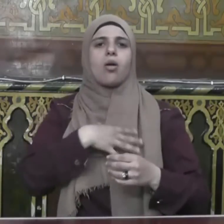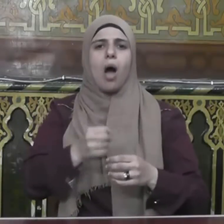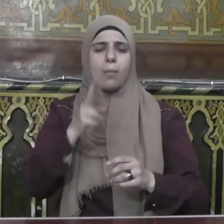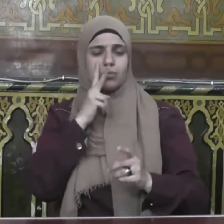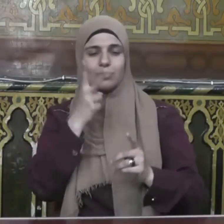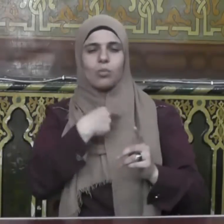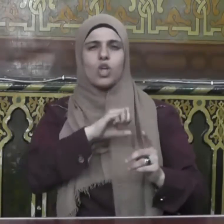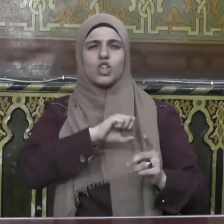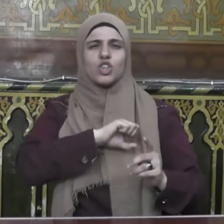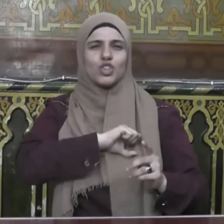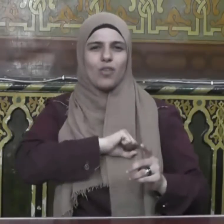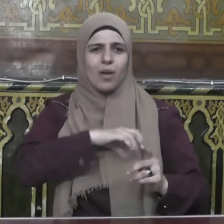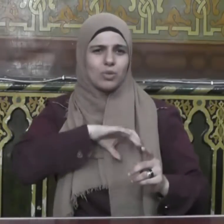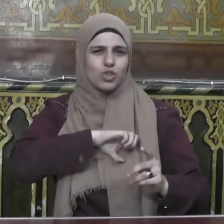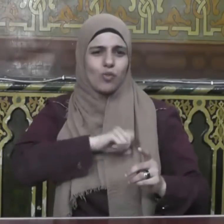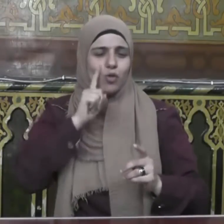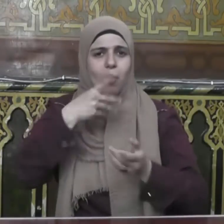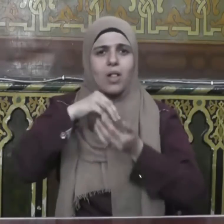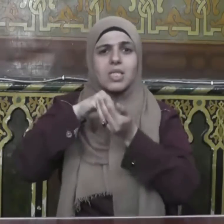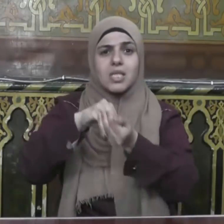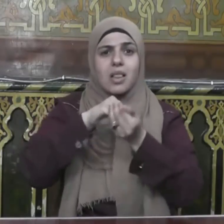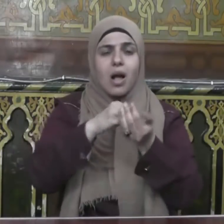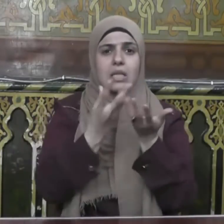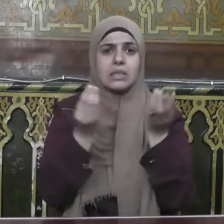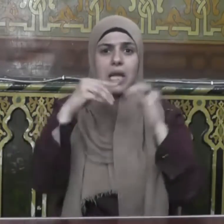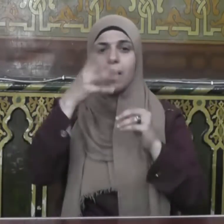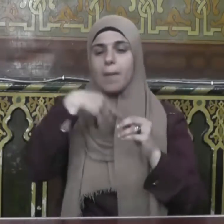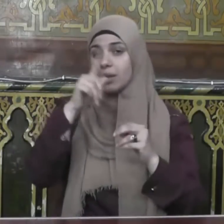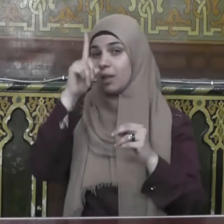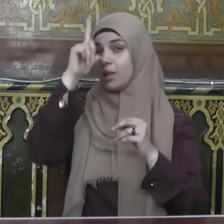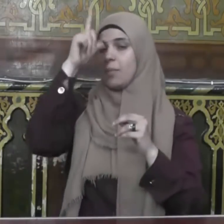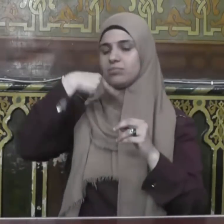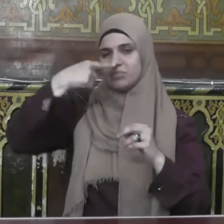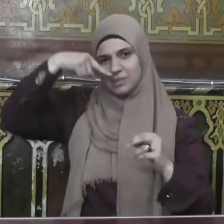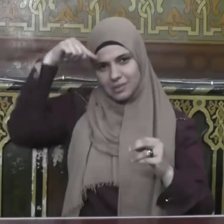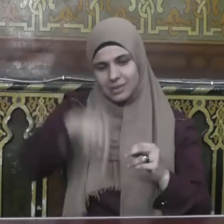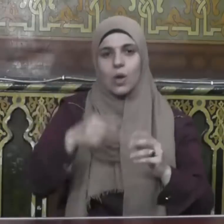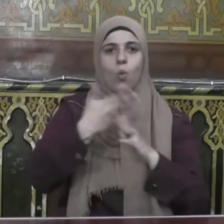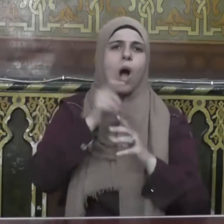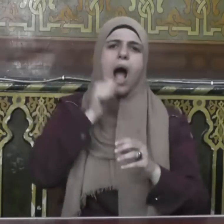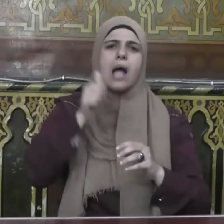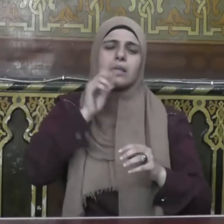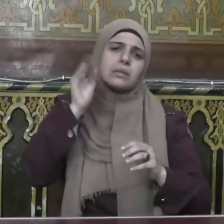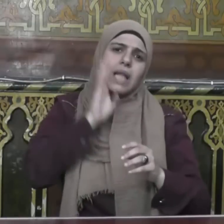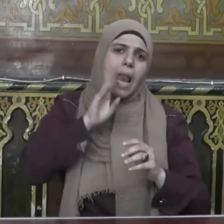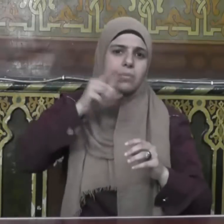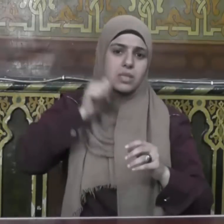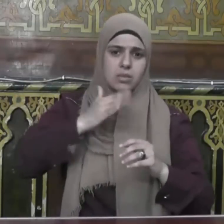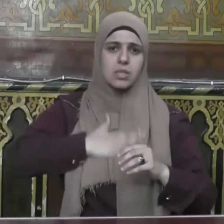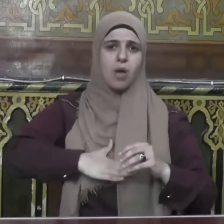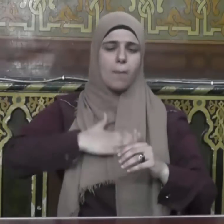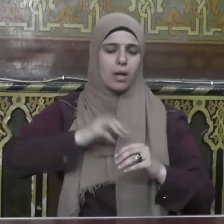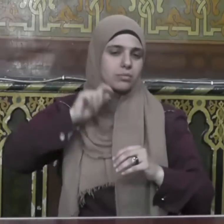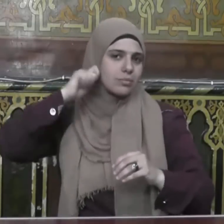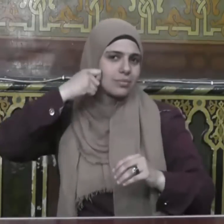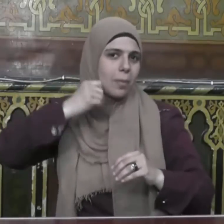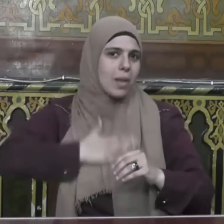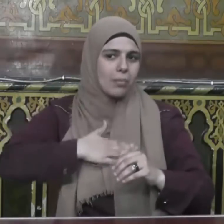ويحض على الصدقة يكسر الكبر ويعلم الصبر ويسن البر حتى